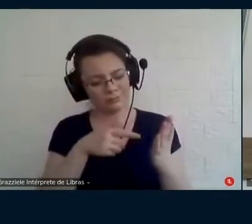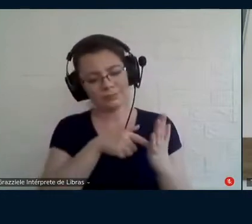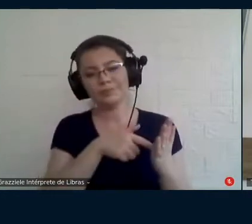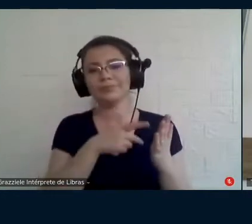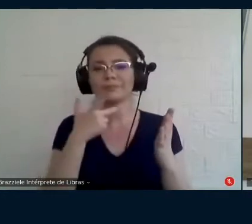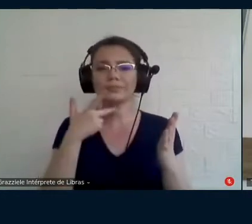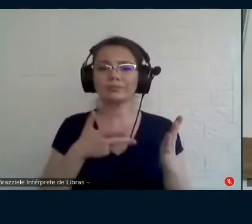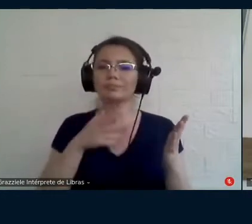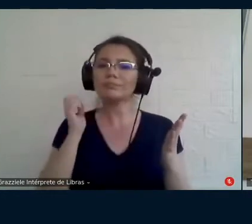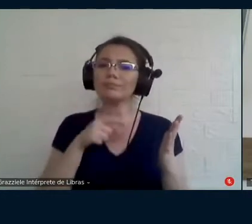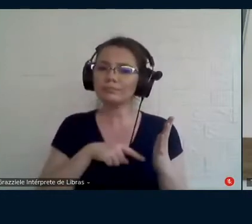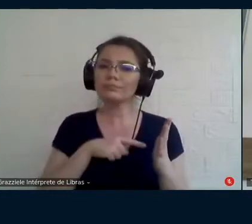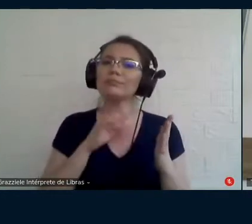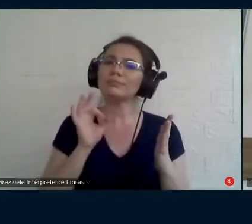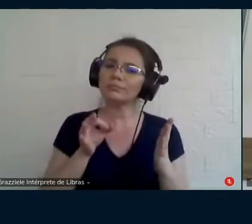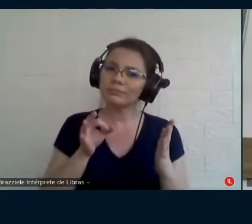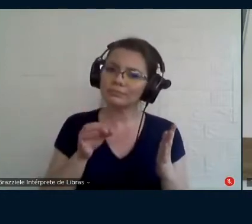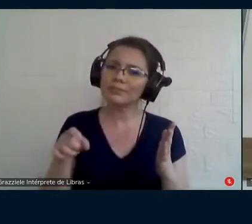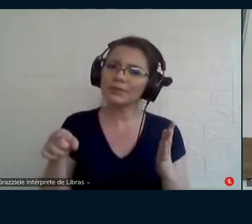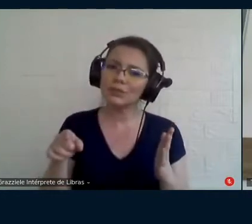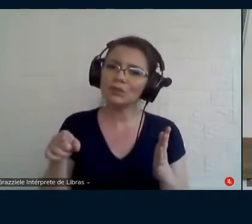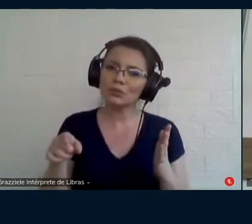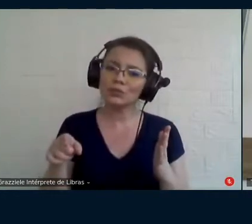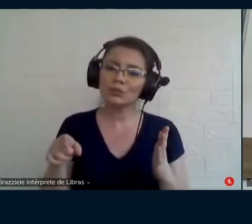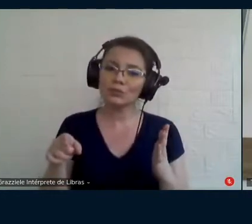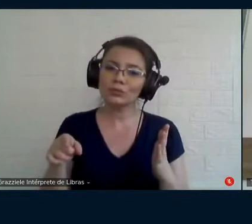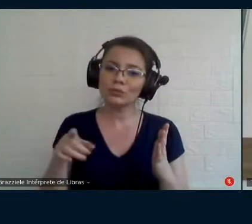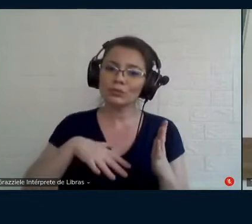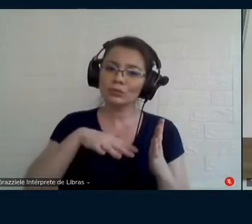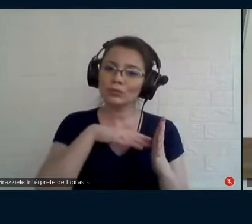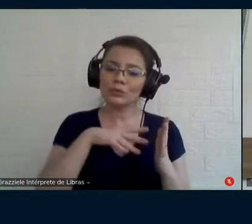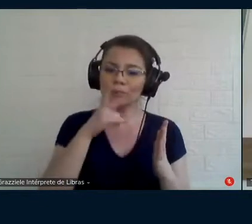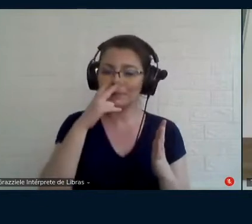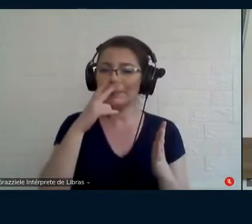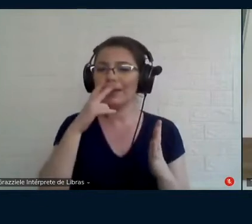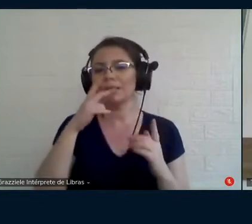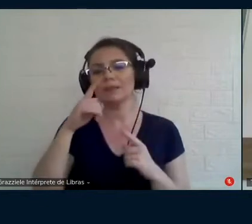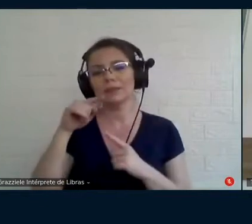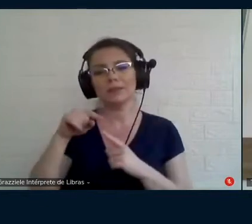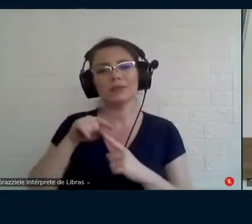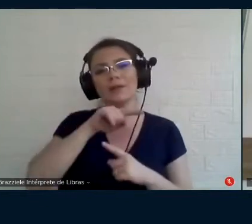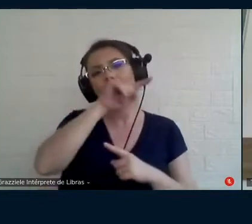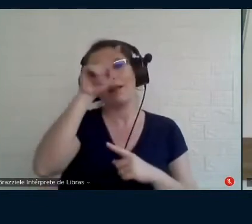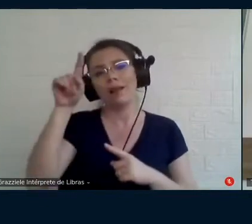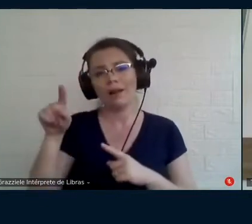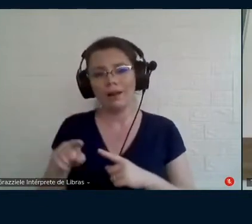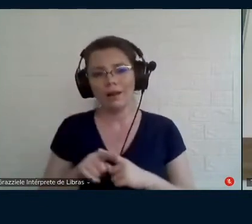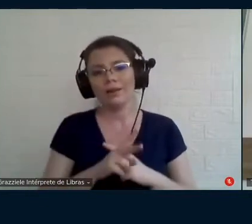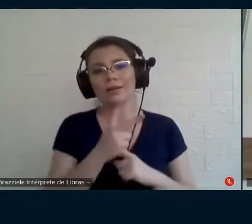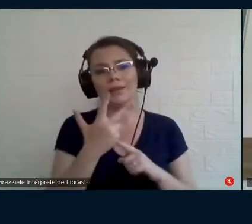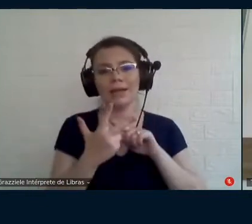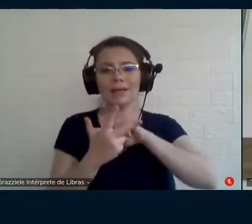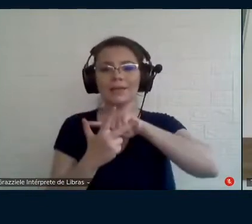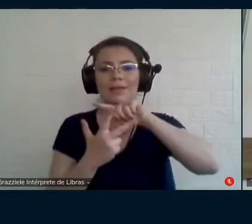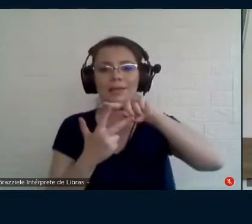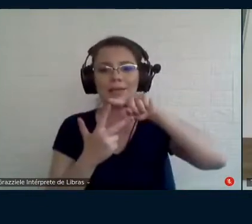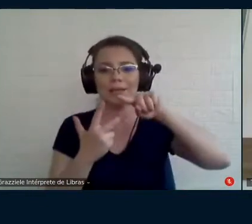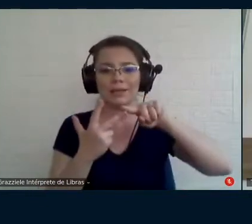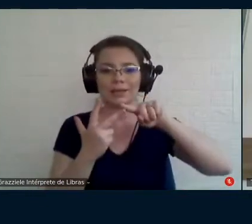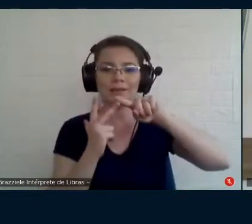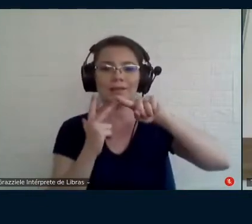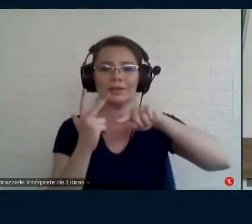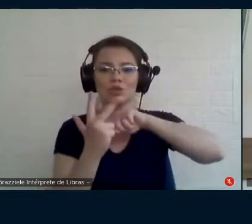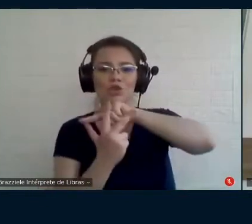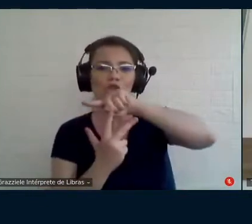começa a perceber que realmente você faz dela uma hélice ele vai aparecendo nos oito momentos da